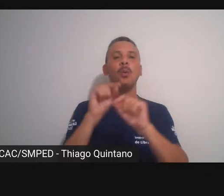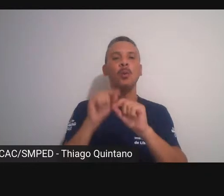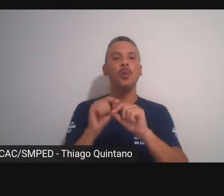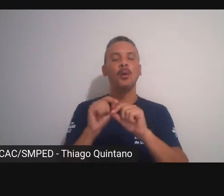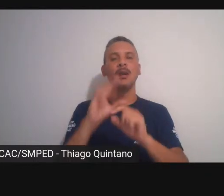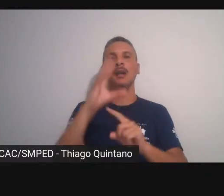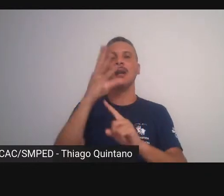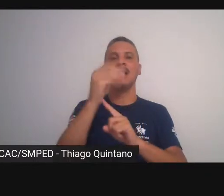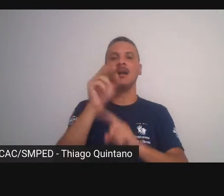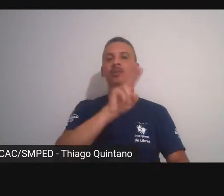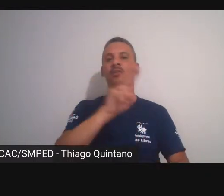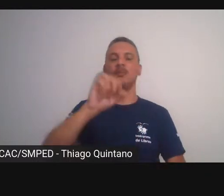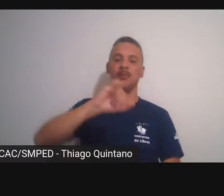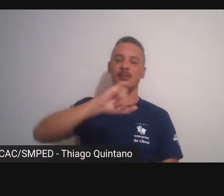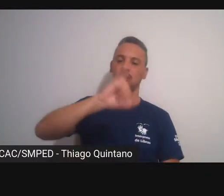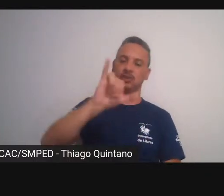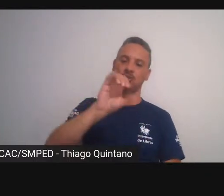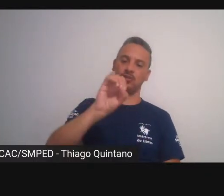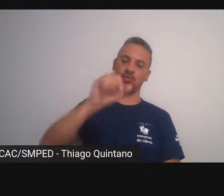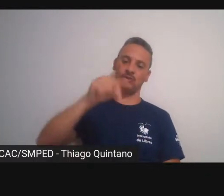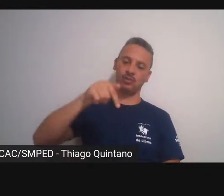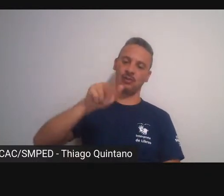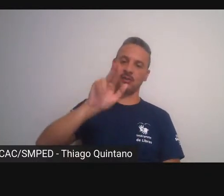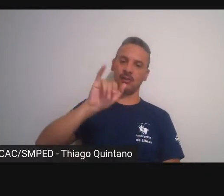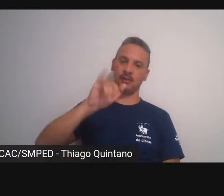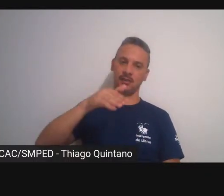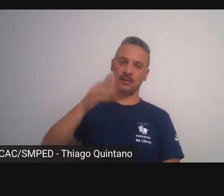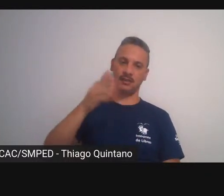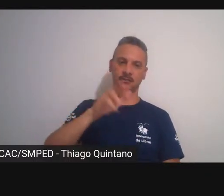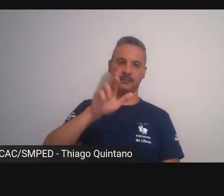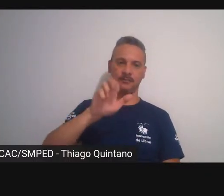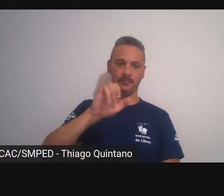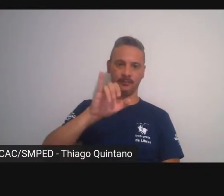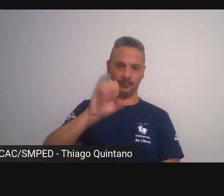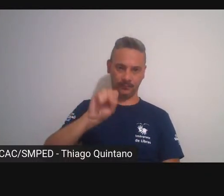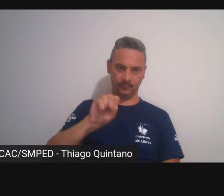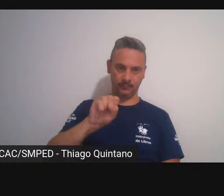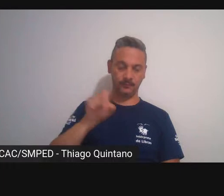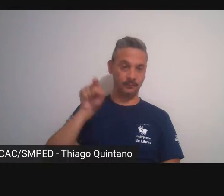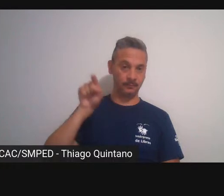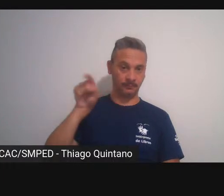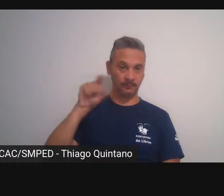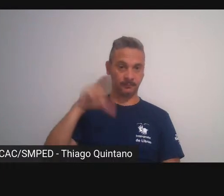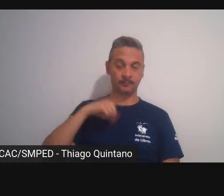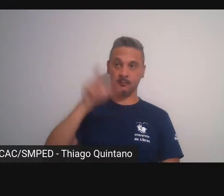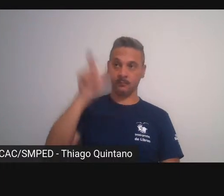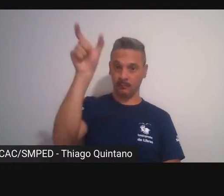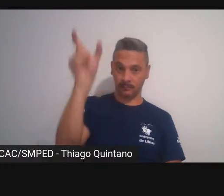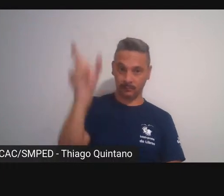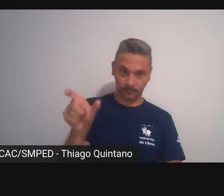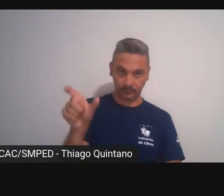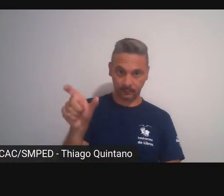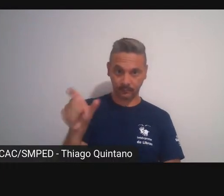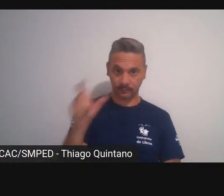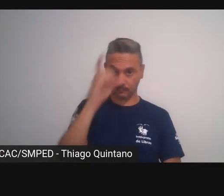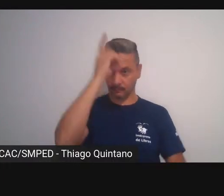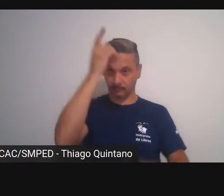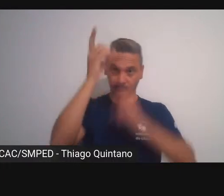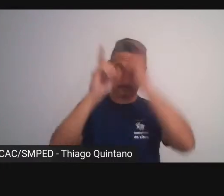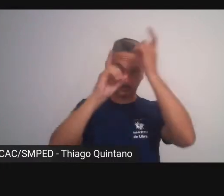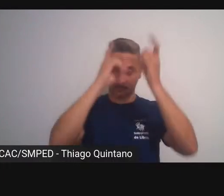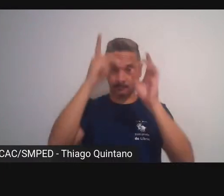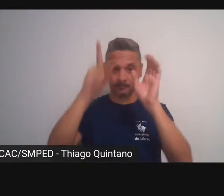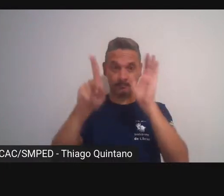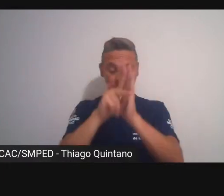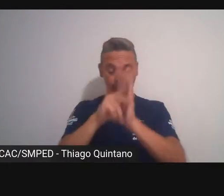do Joaquim Reis o Joaquim Reis é um heterônimo meu é um personagem inventado não sou eu